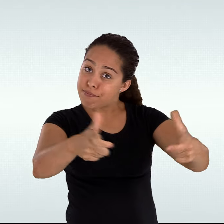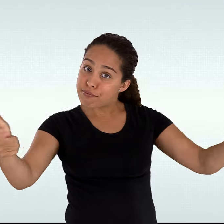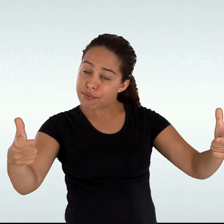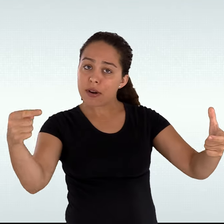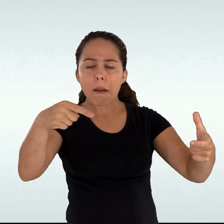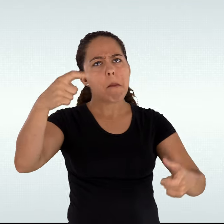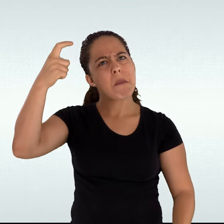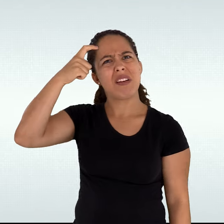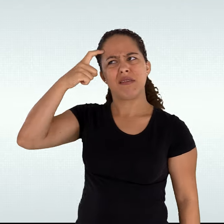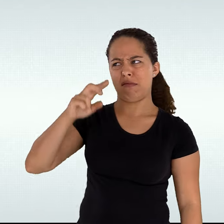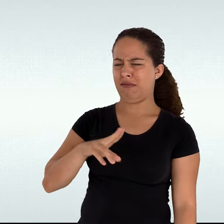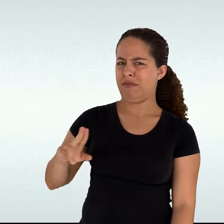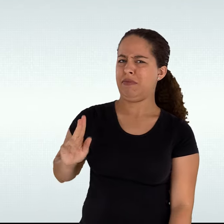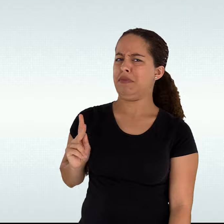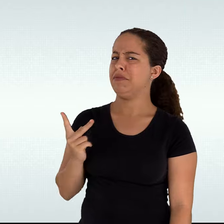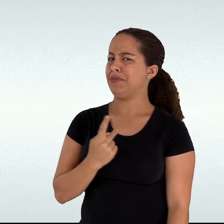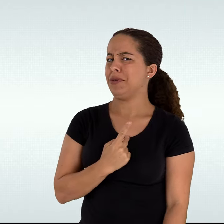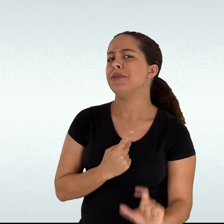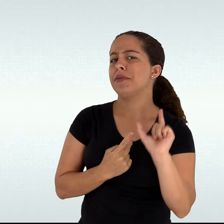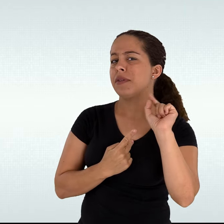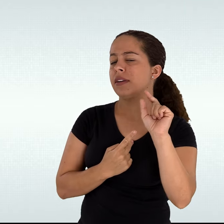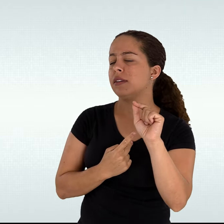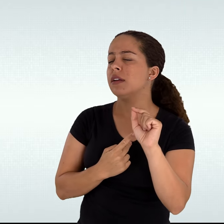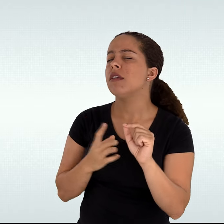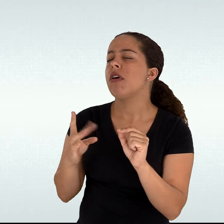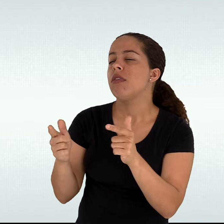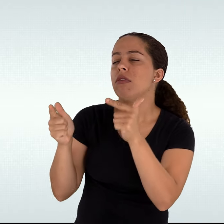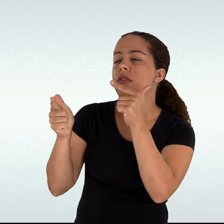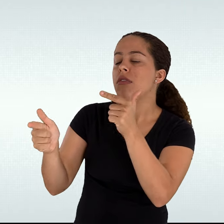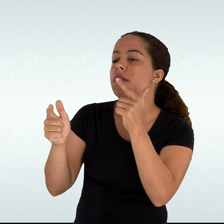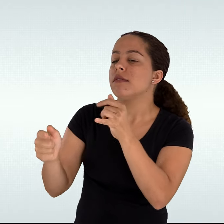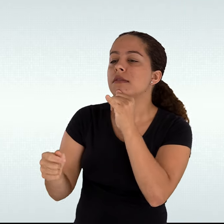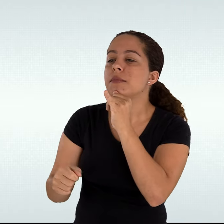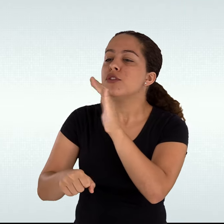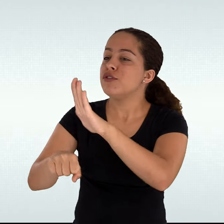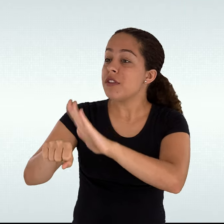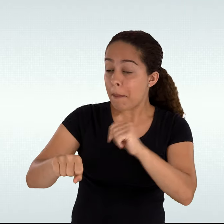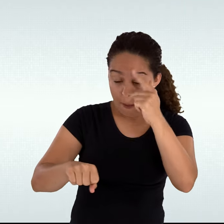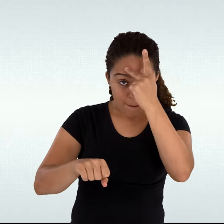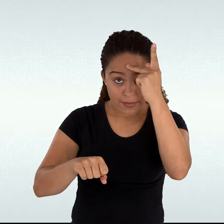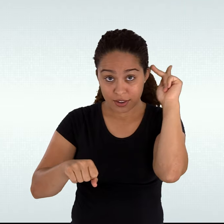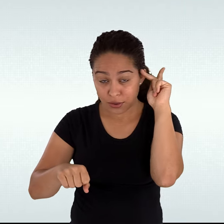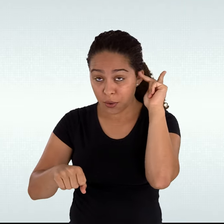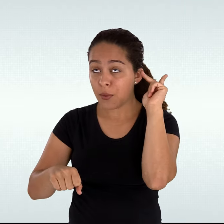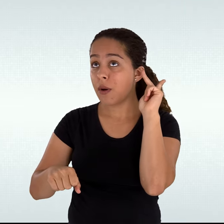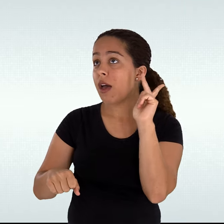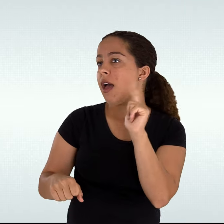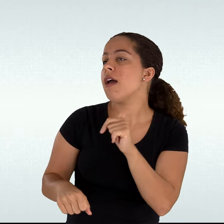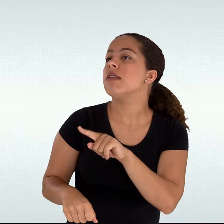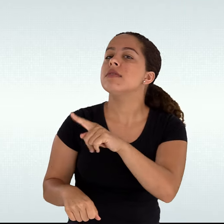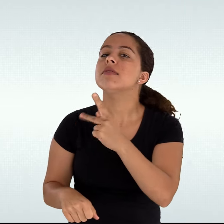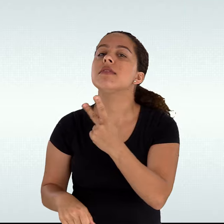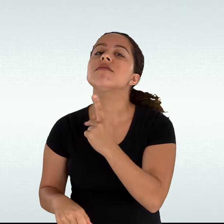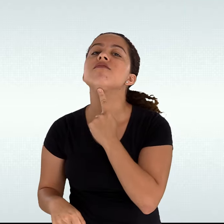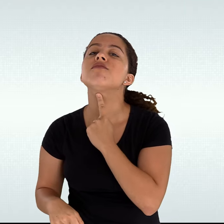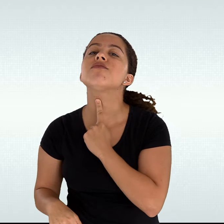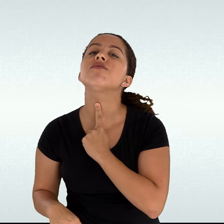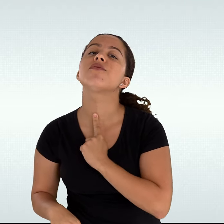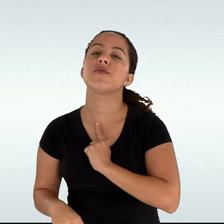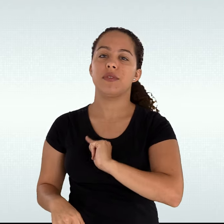acredita, equivocadamente, que o nome social é uma forma de apelido utilizado por quem não gosta